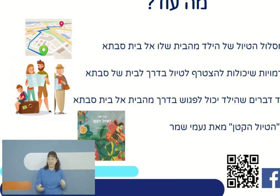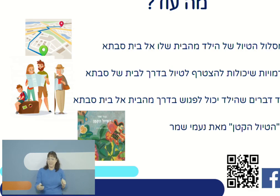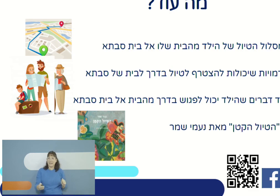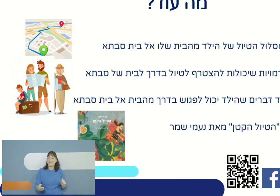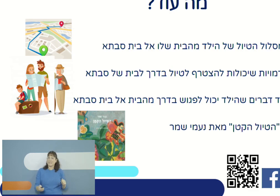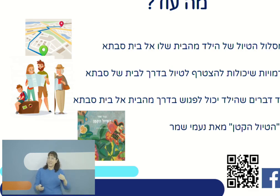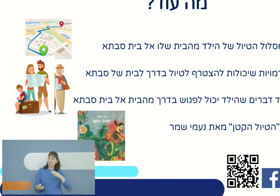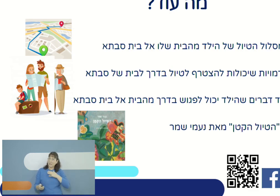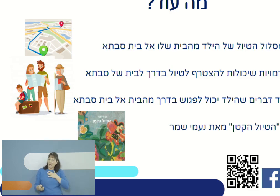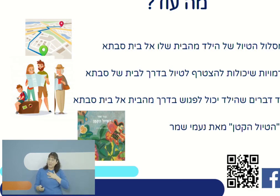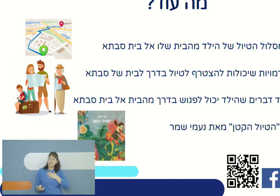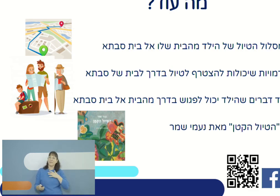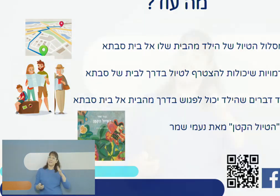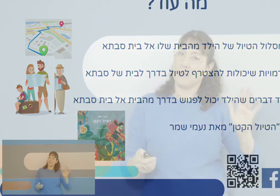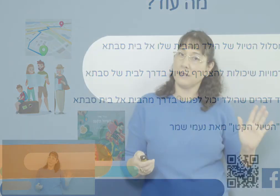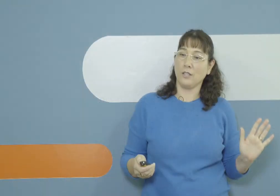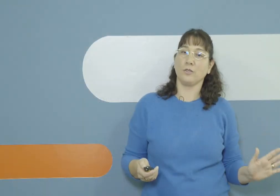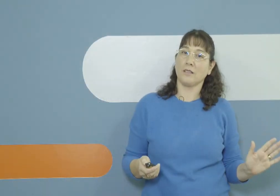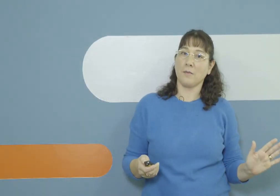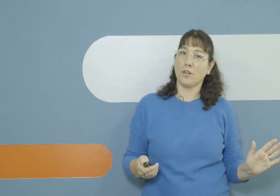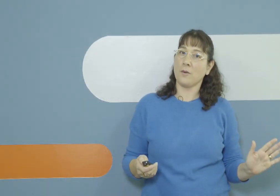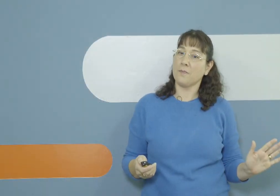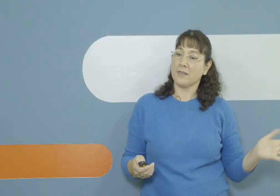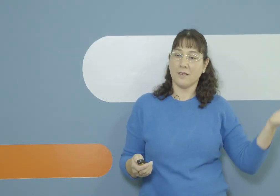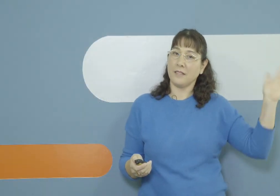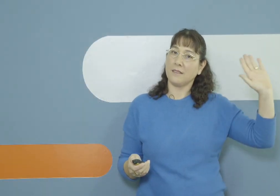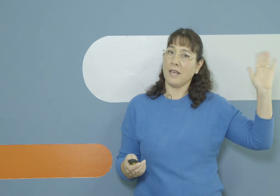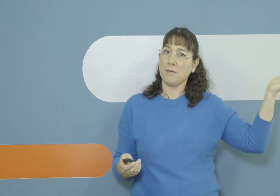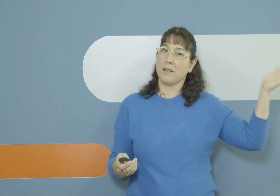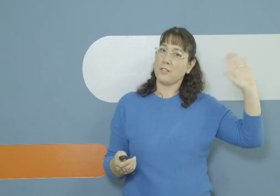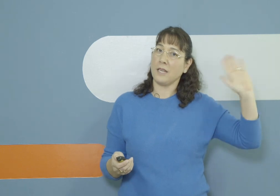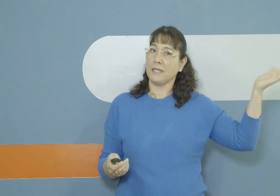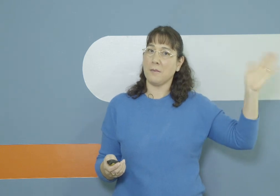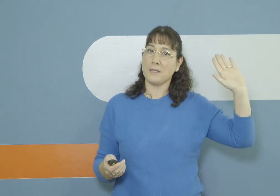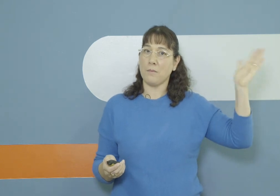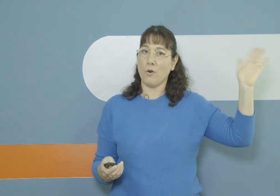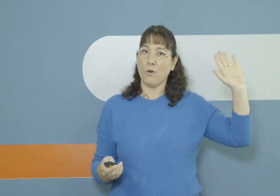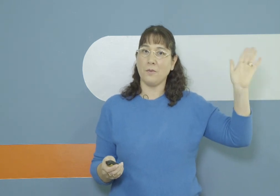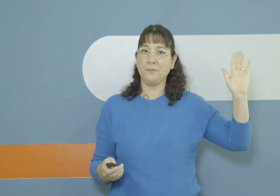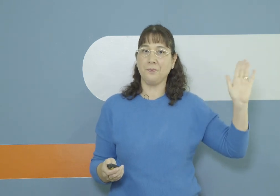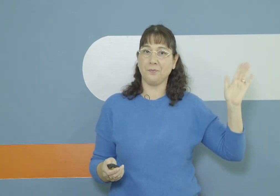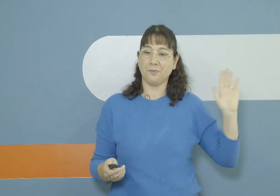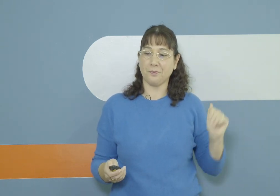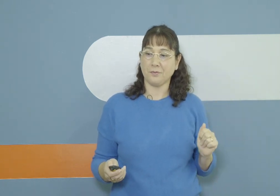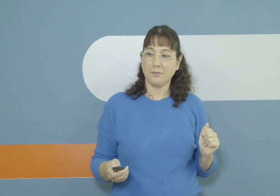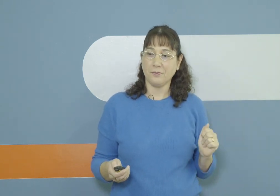אז אני מיכל ושמחתי להיות איתכם היום ונתראה, מקווה שנהנתם מהסיפור